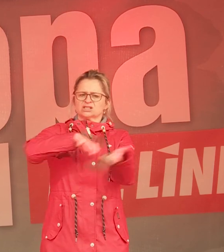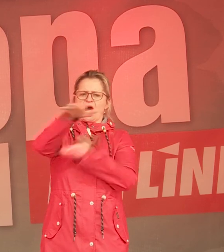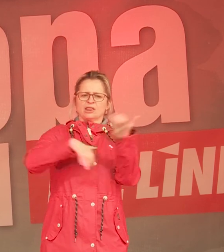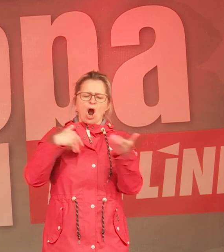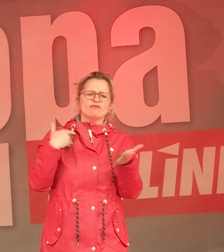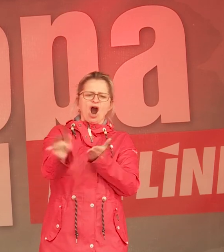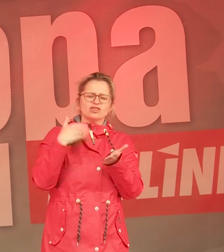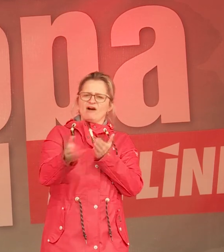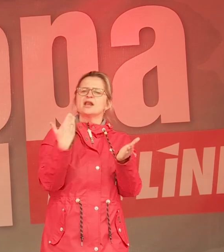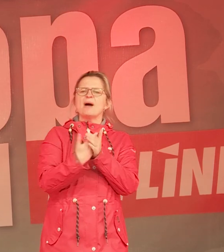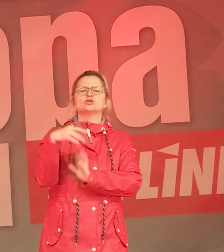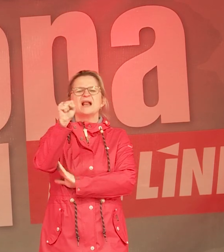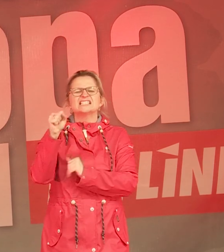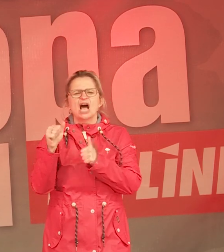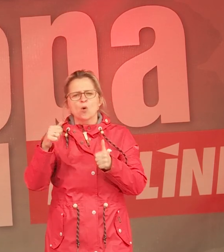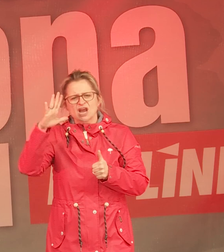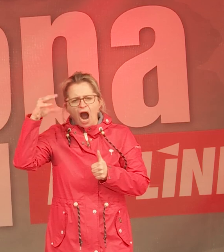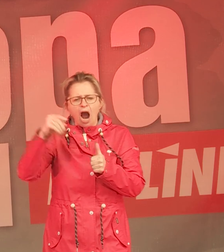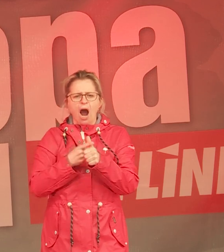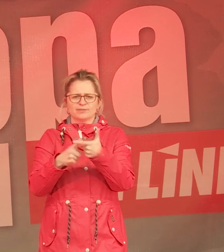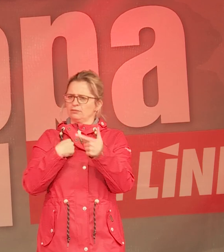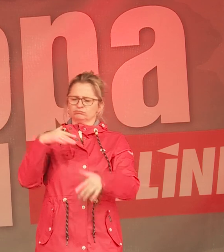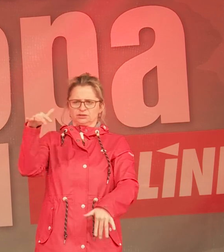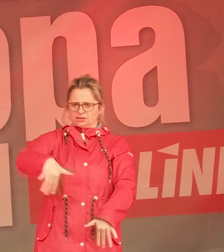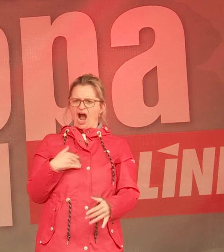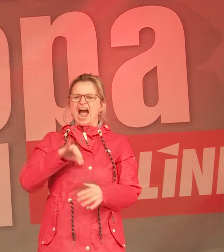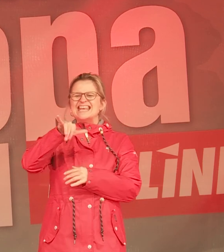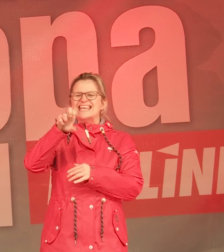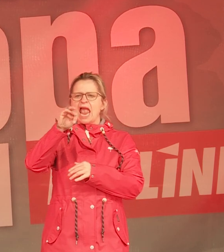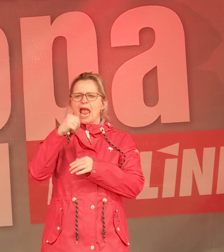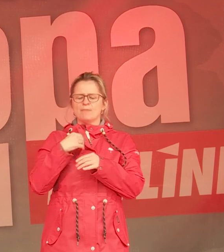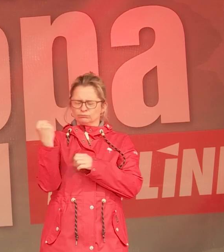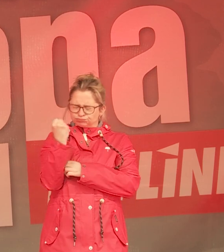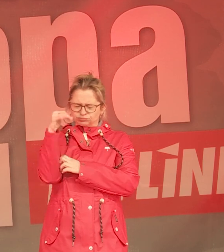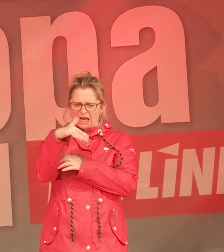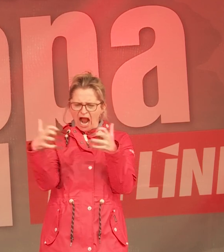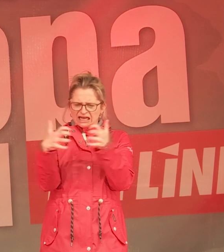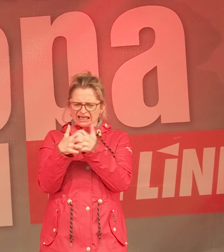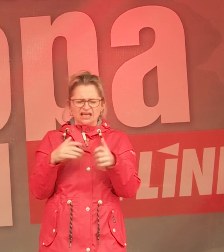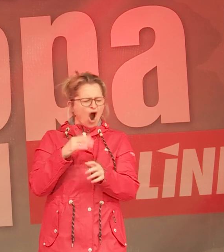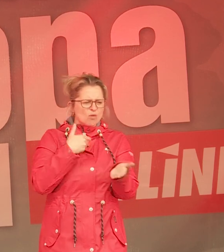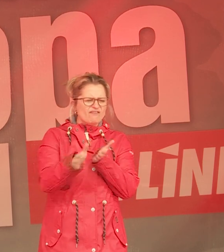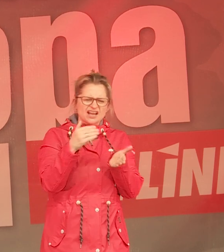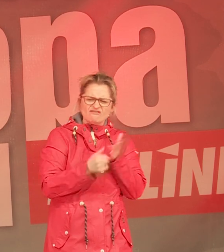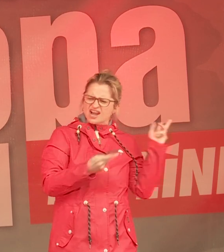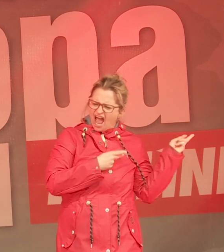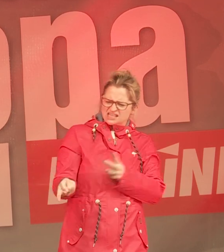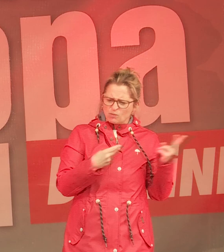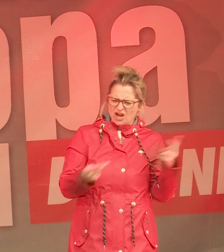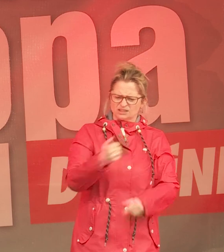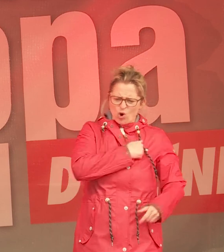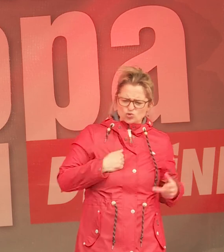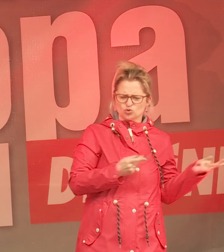zum Beispiel an Saudi-Arabien, die diesen verbrecherischen Krieg im Jemen führen. Auch da wird nach wie vor Rüstung hin exportiert.